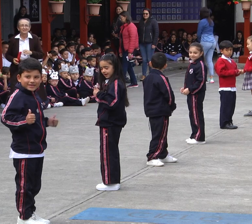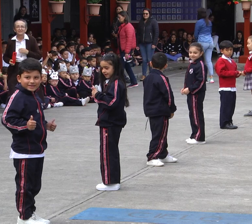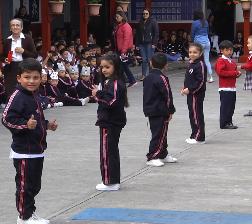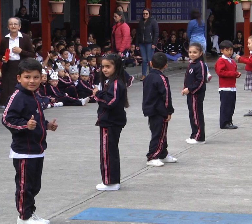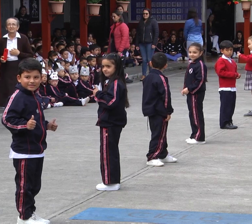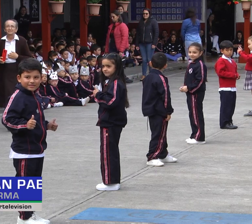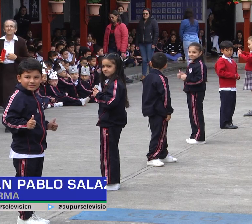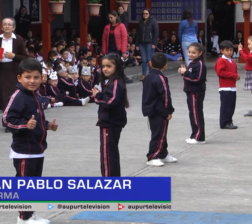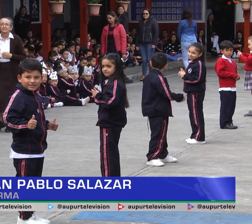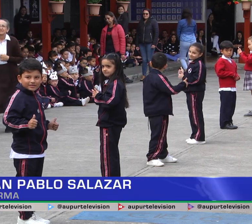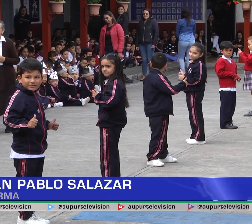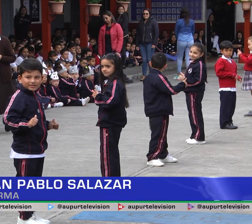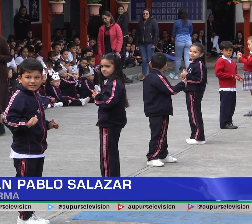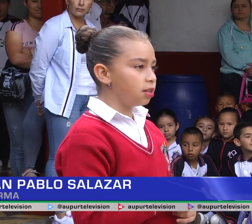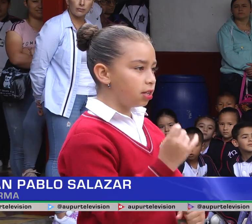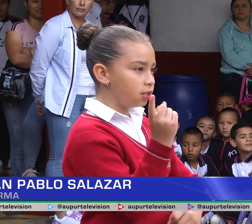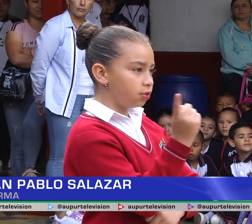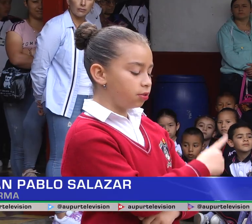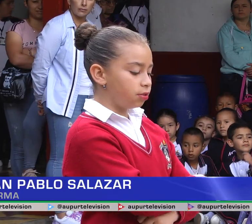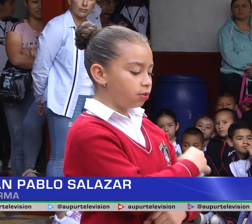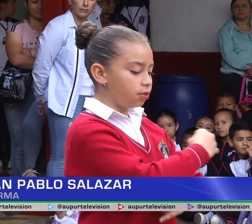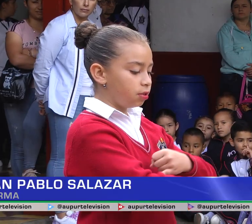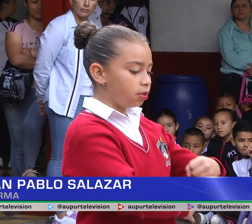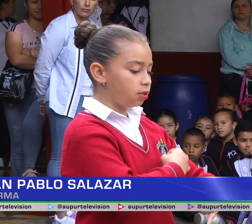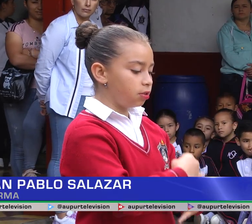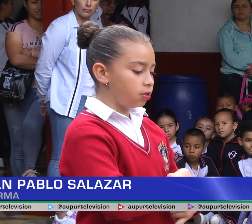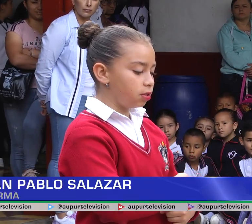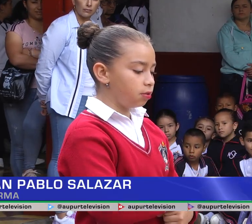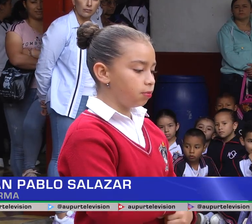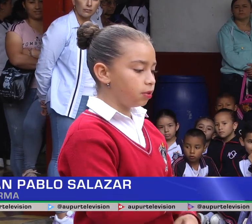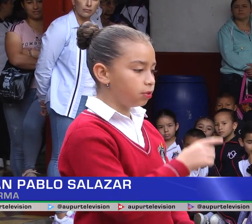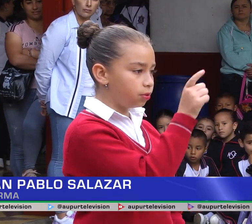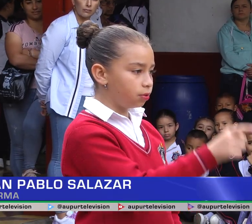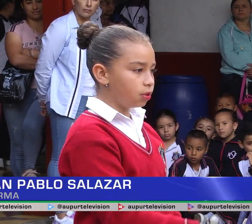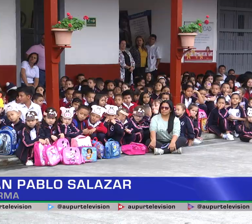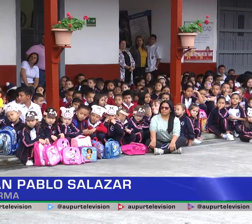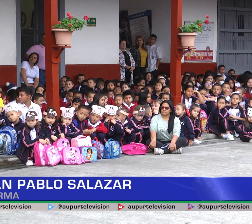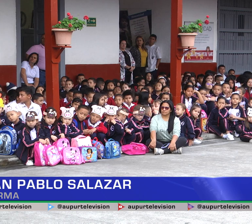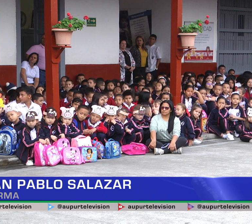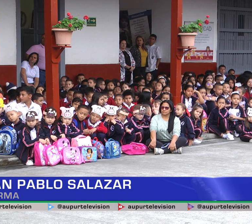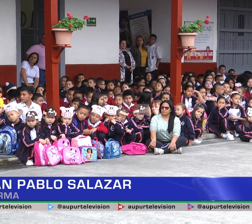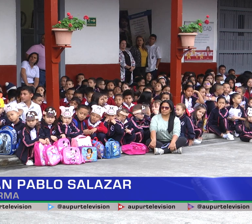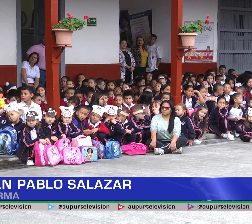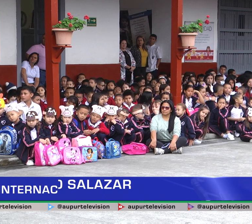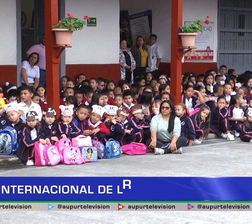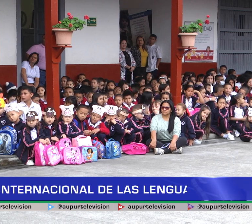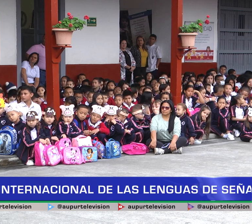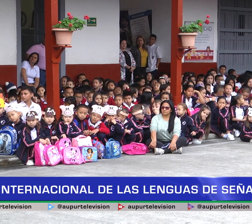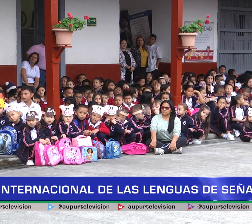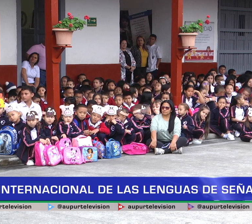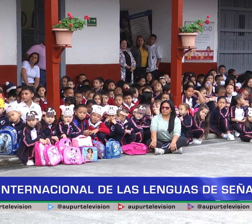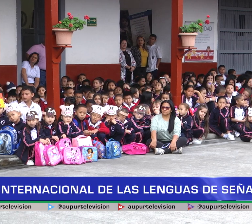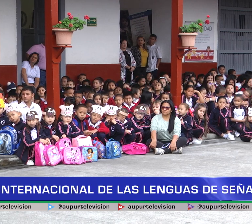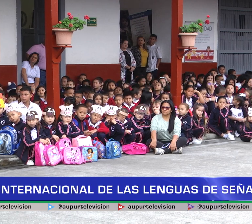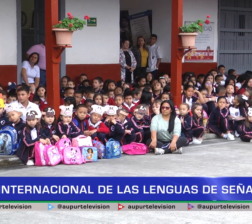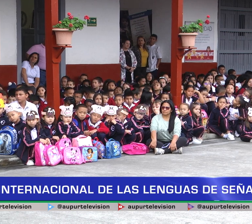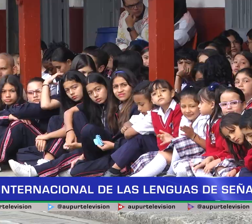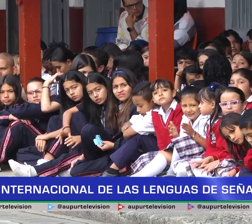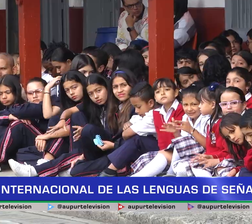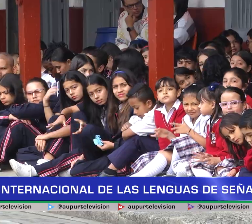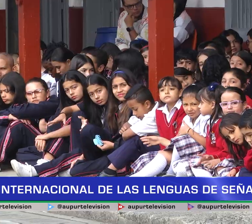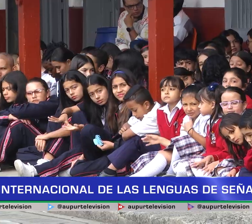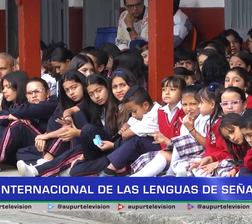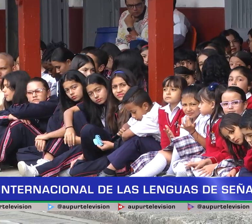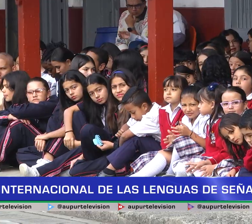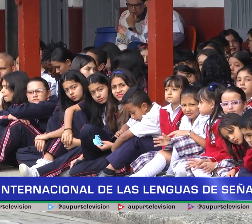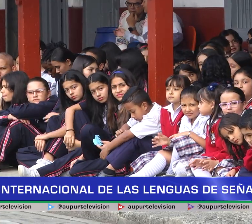El día lunes 25 de septiembre se celebró en la Institución Educativa Escuela Normal Superior Sagrada Familia un acto cultural